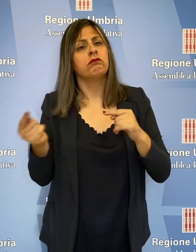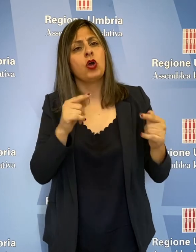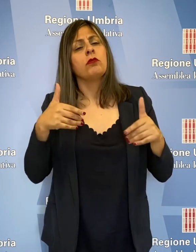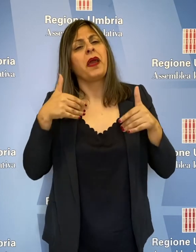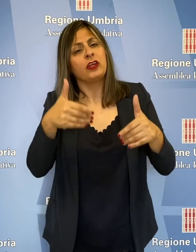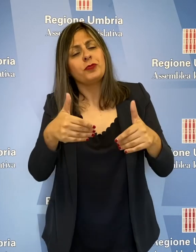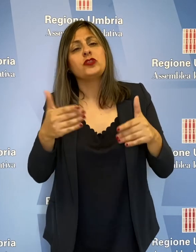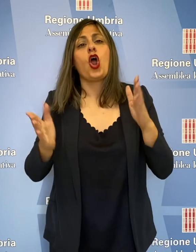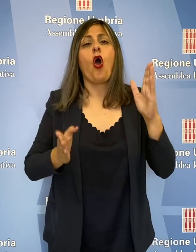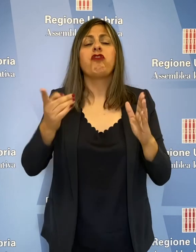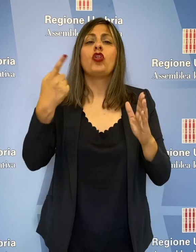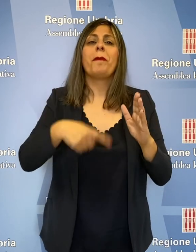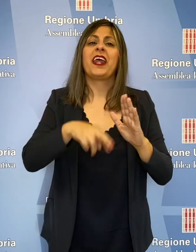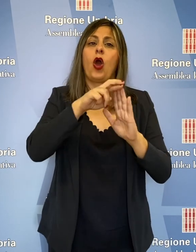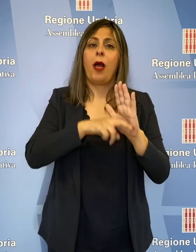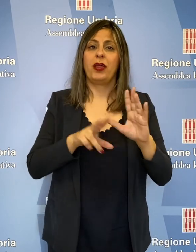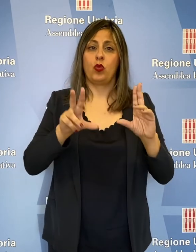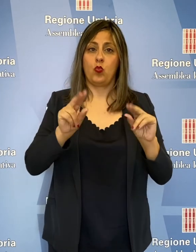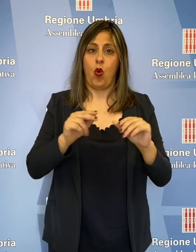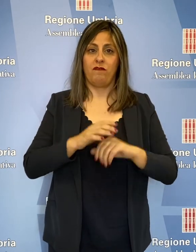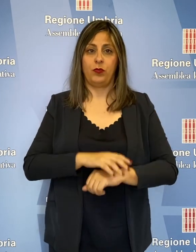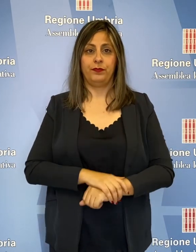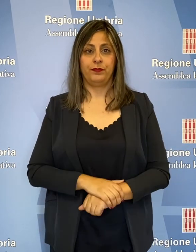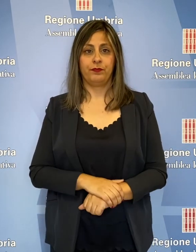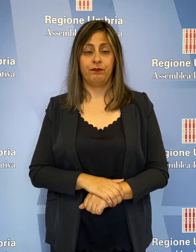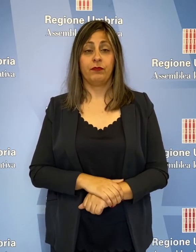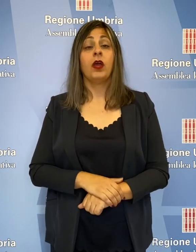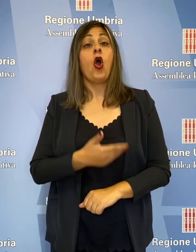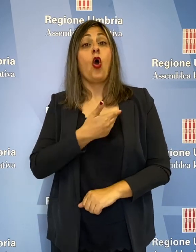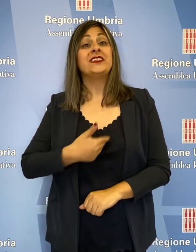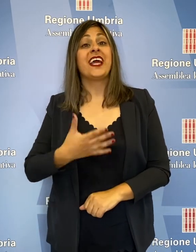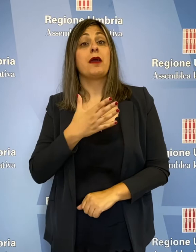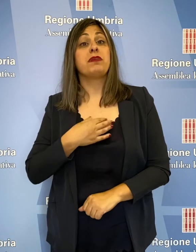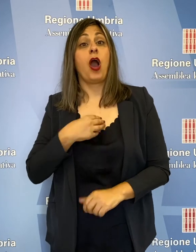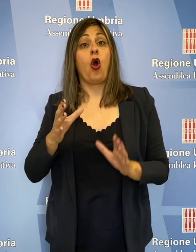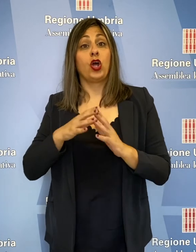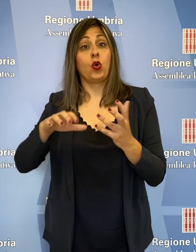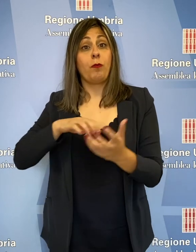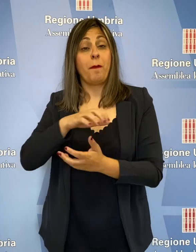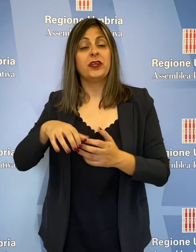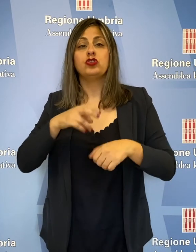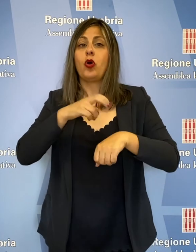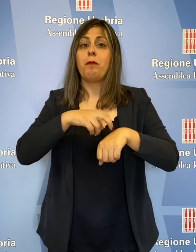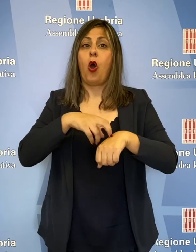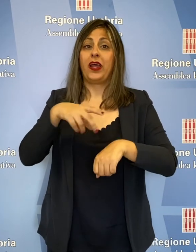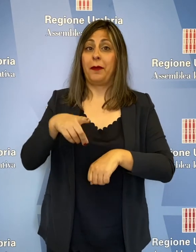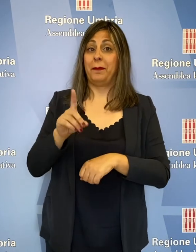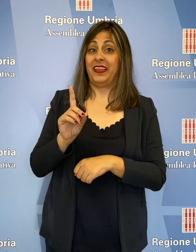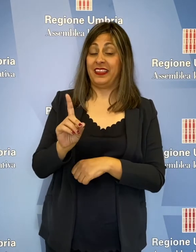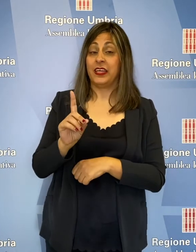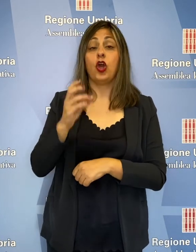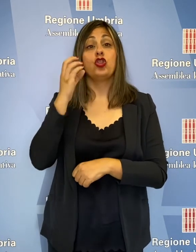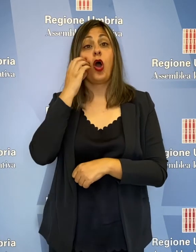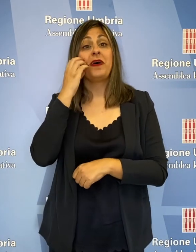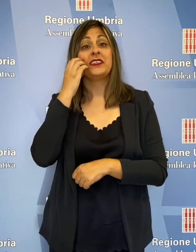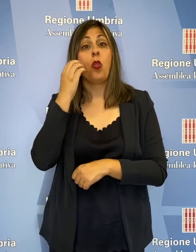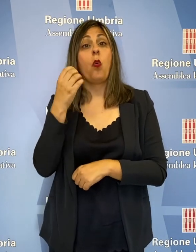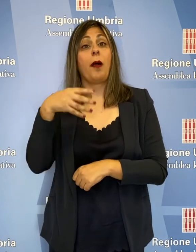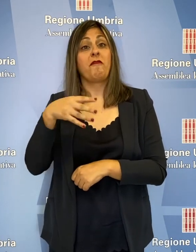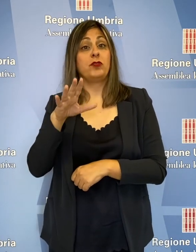consiglieri Vincenzo Bianconi del gruppo misto, Thomas Bori del Partito Democratico e Thomas De Luca del Movimento 5 Stelle chiedono alla Giunta quando sarà pronto